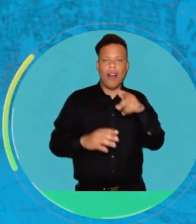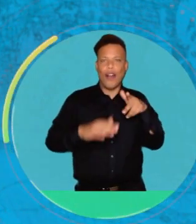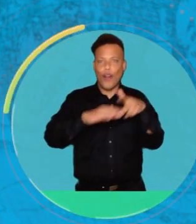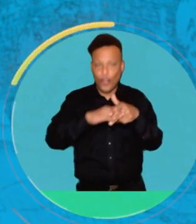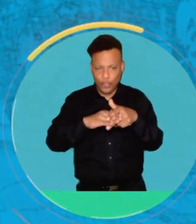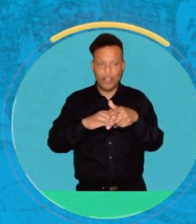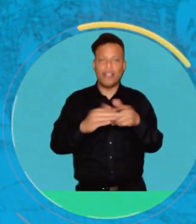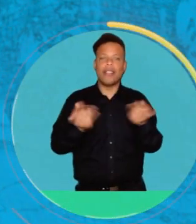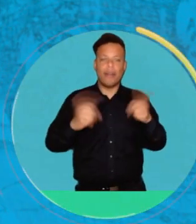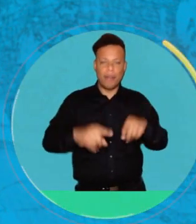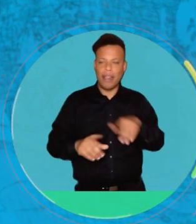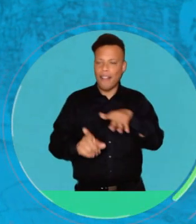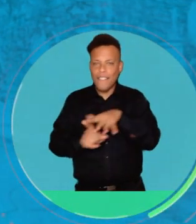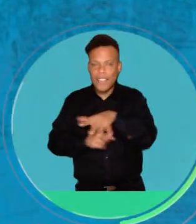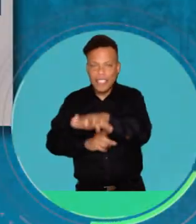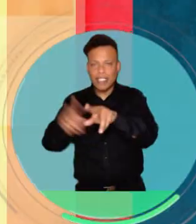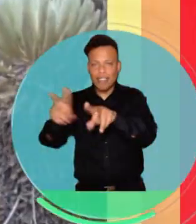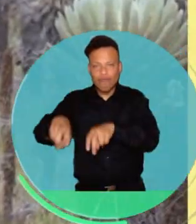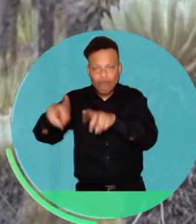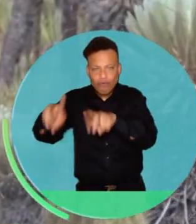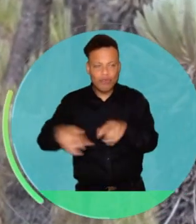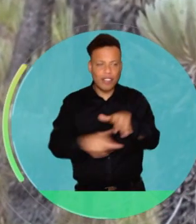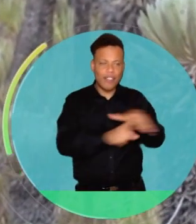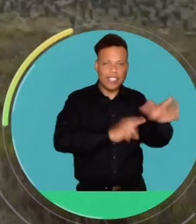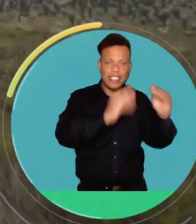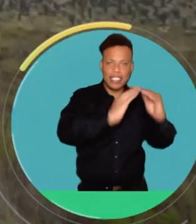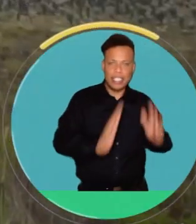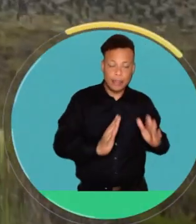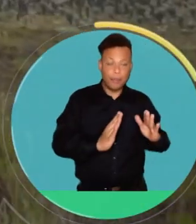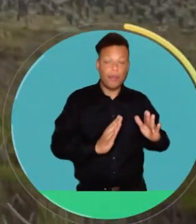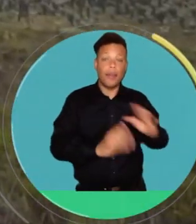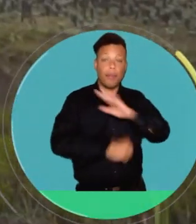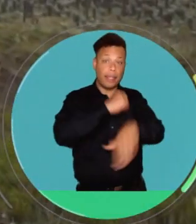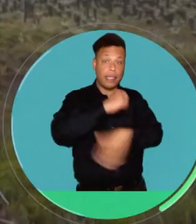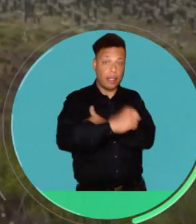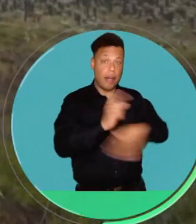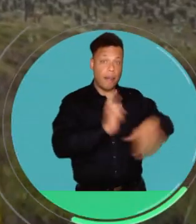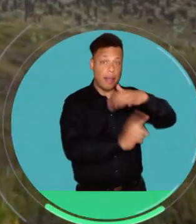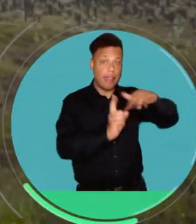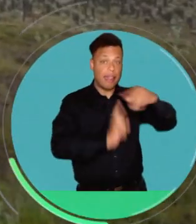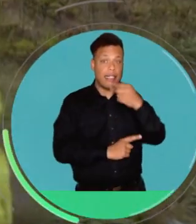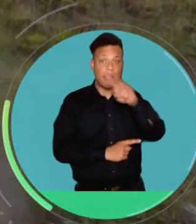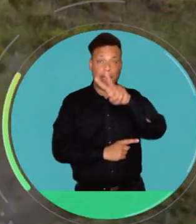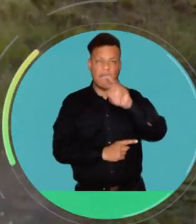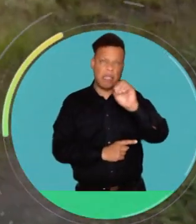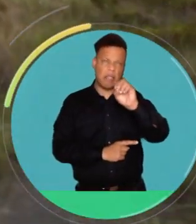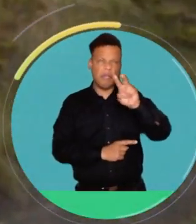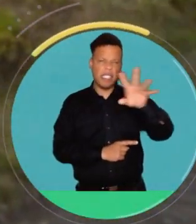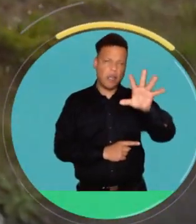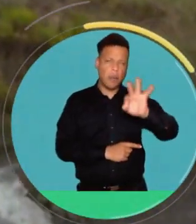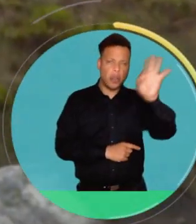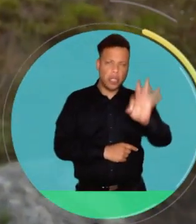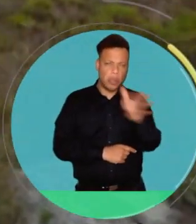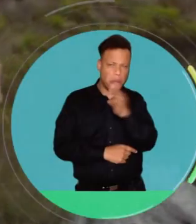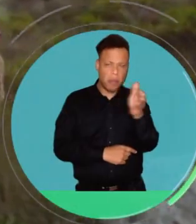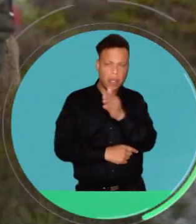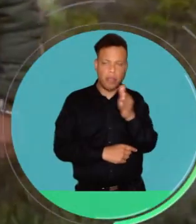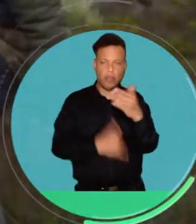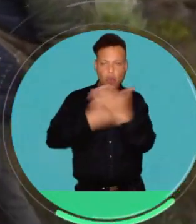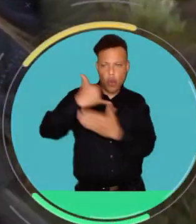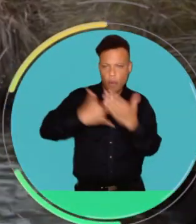el daño a cultivos y afectación a viviendas. Según la Ministra de Ambiente, entre un 20 y 25% de los municipios del país